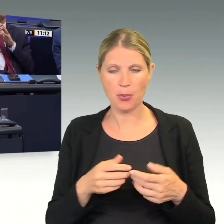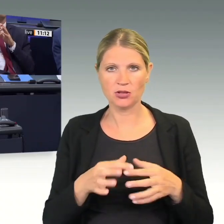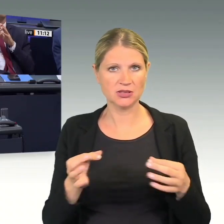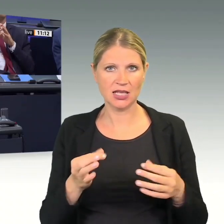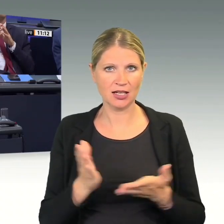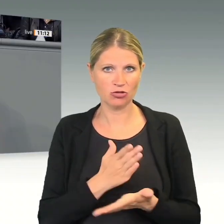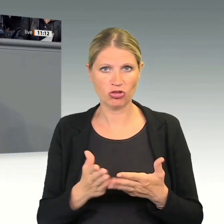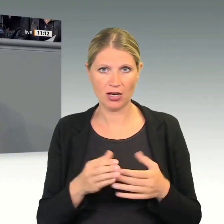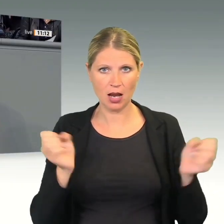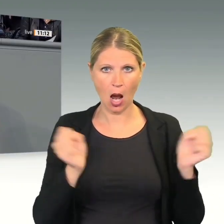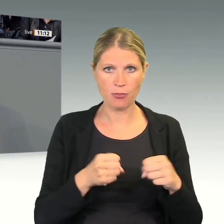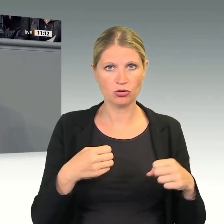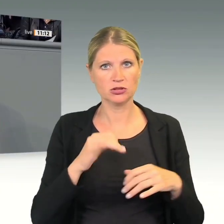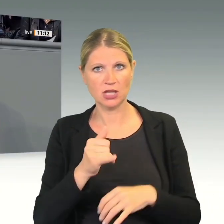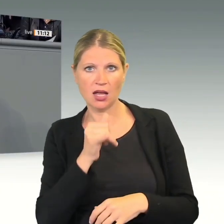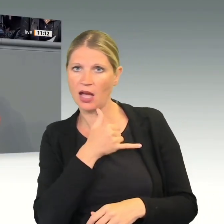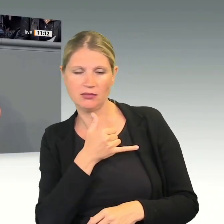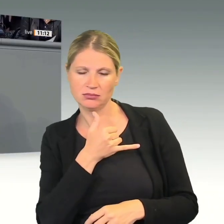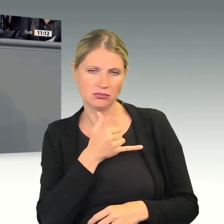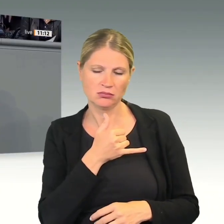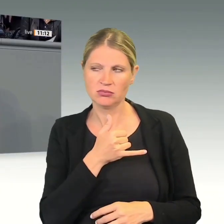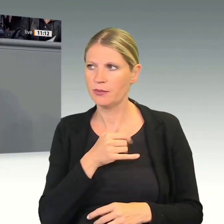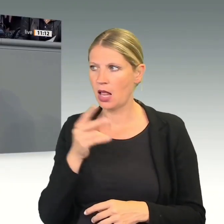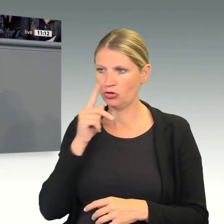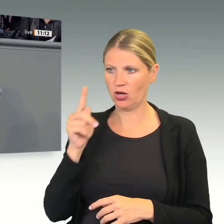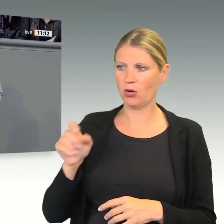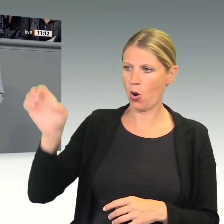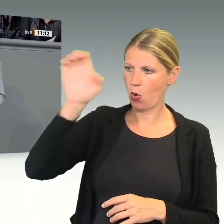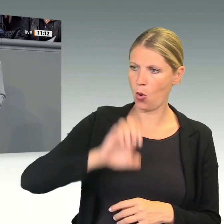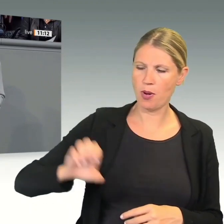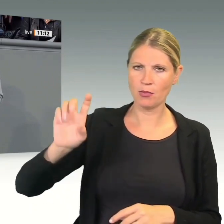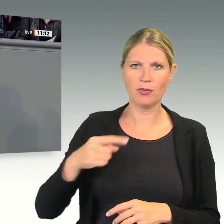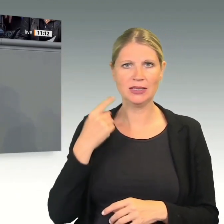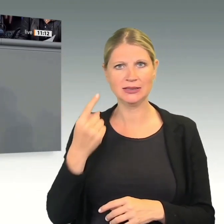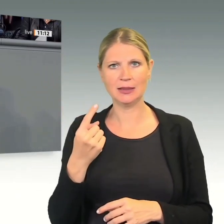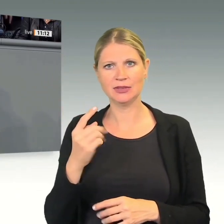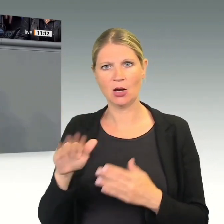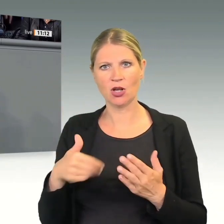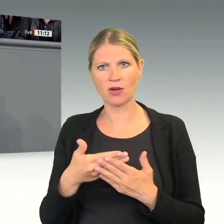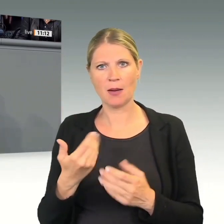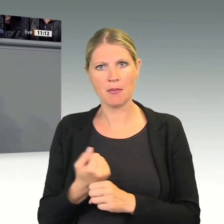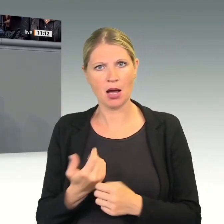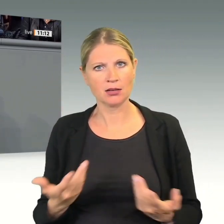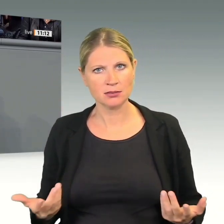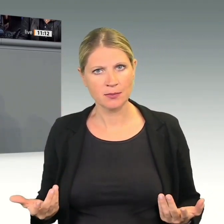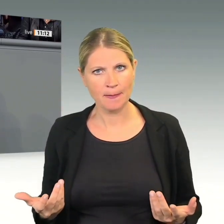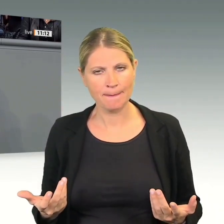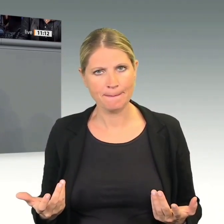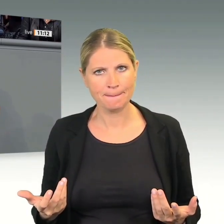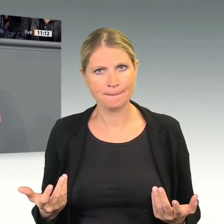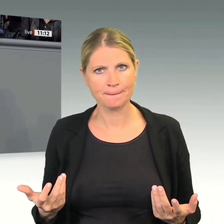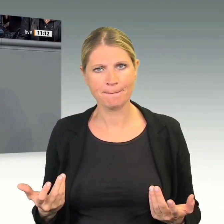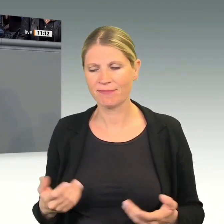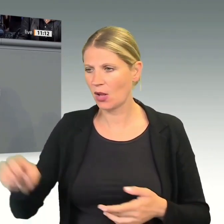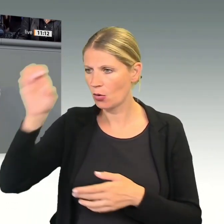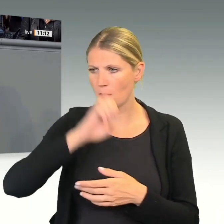Denn wenn man sich mal umschaut, auch in Europa, Europa müsste ja erst auch mal selbst die Hausaufgaben machen. Wir sind ja auf der europäischen Ebene noch gar nicht